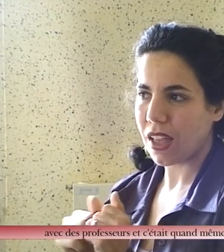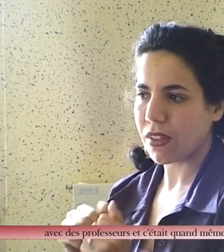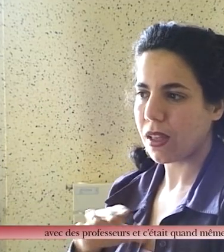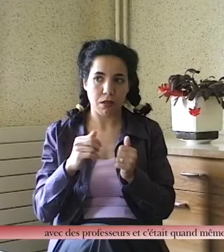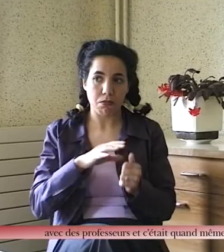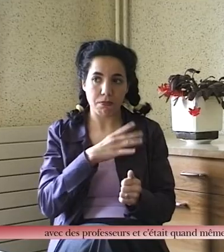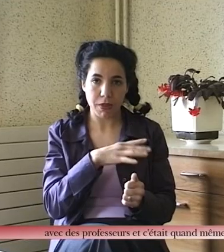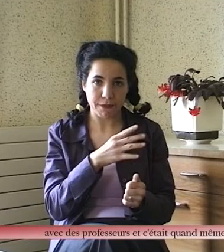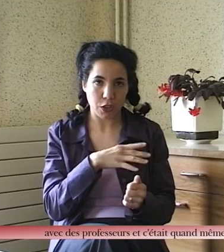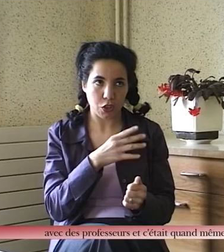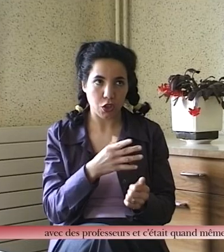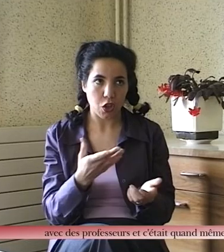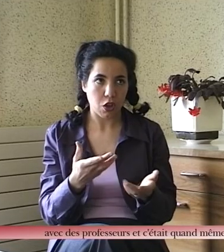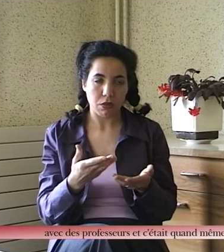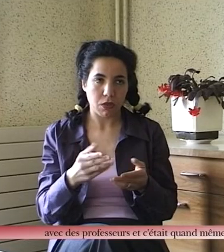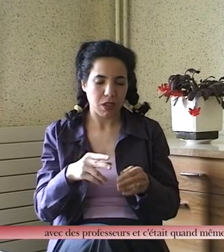avec des professeurs et c'était quand même long.